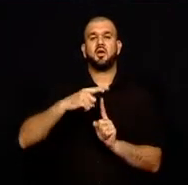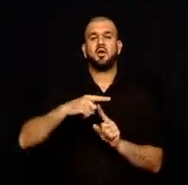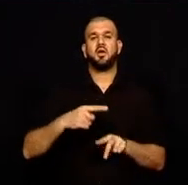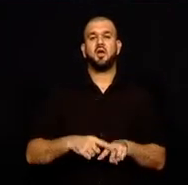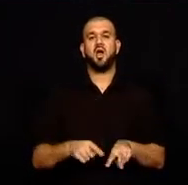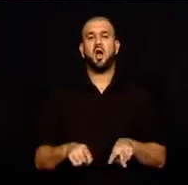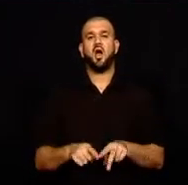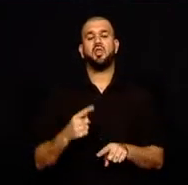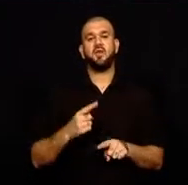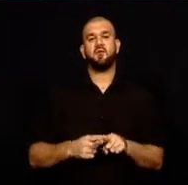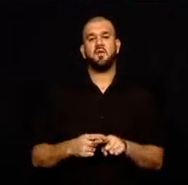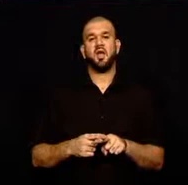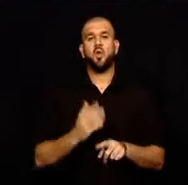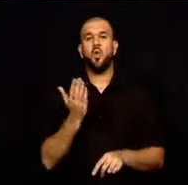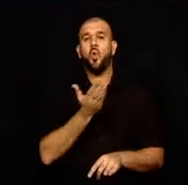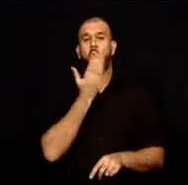İzlediğiniz için teşekkür ederim.